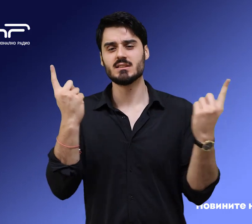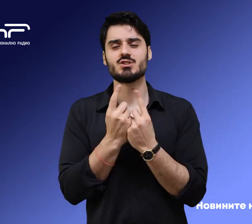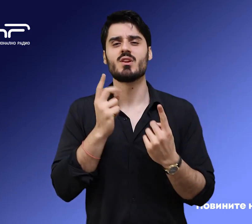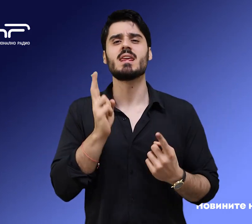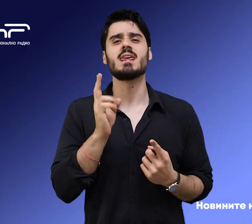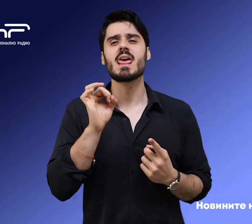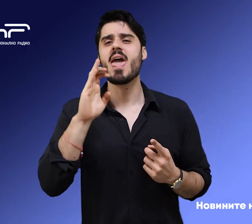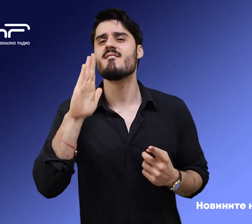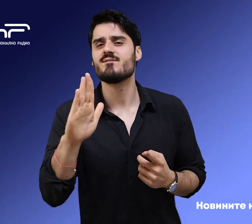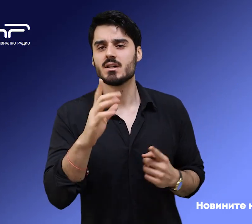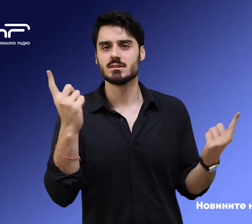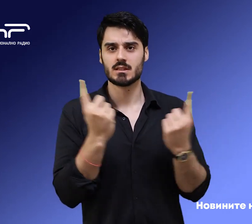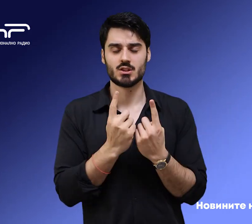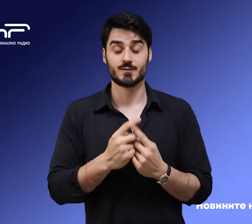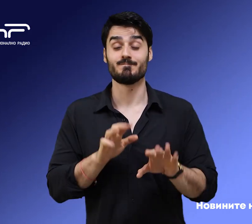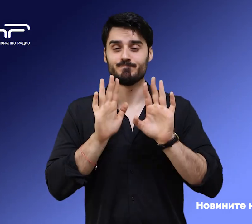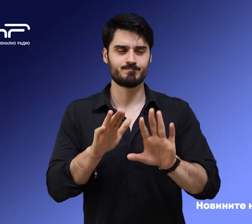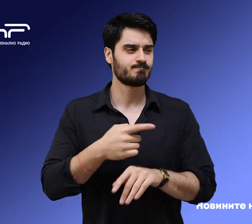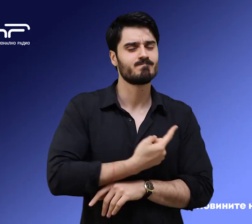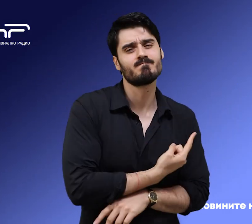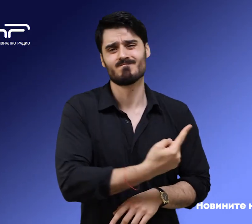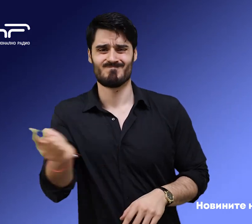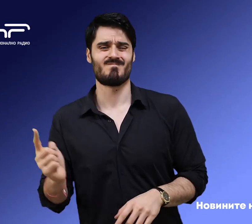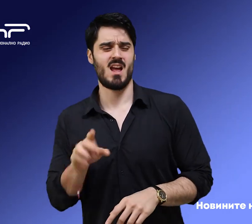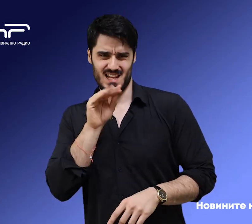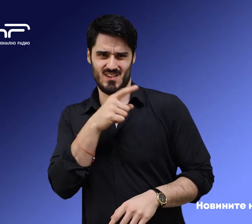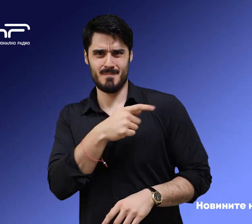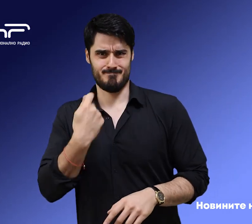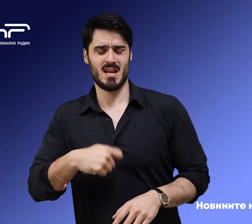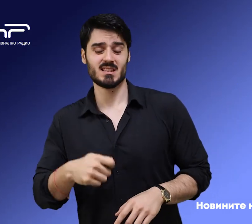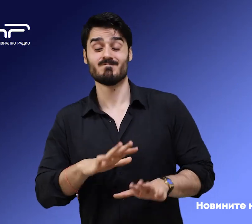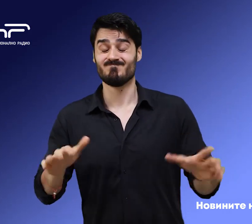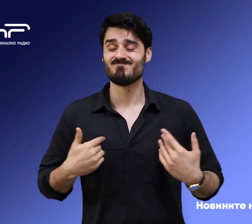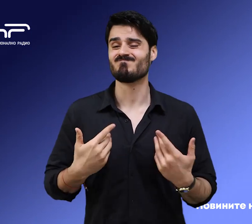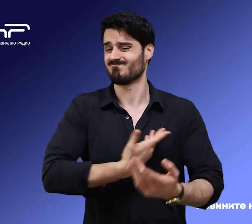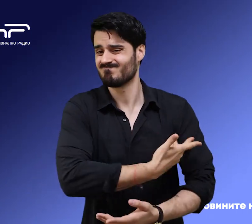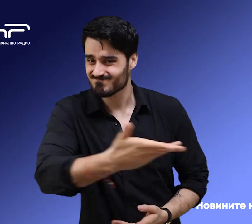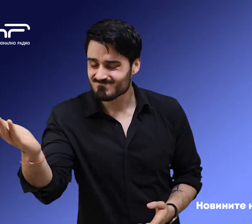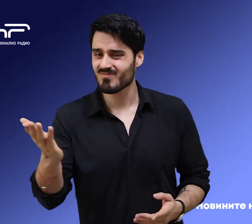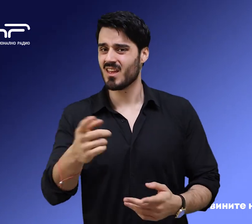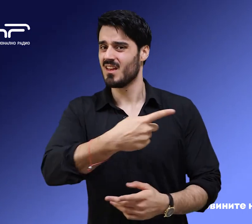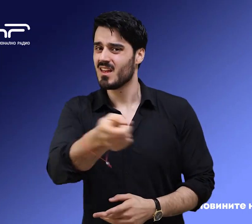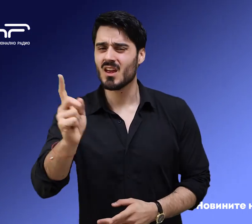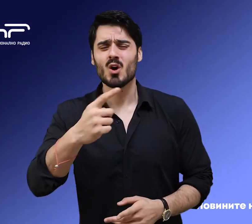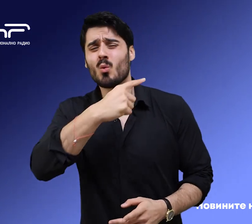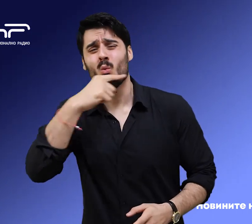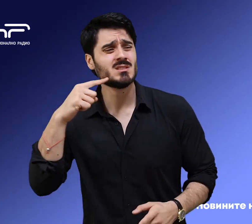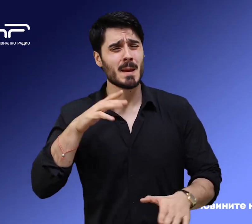главния прокурор на съда Карим Хан. Обължаваме специално внимание на тези руски престъпления като